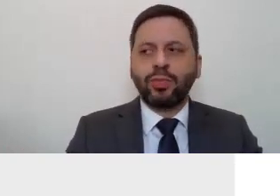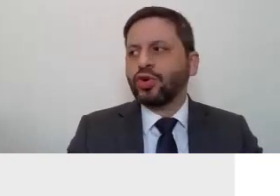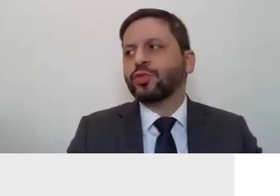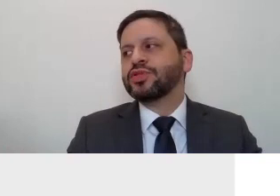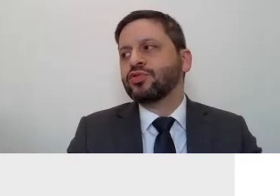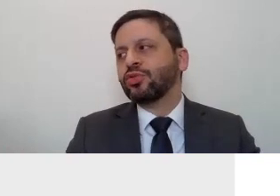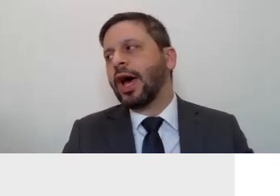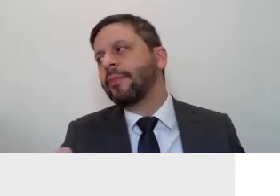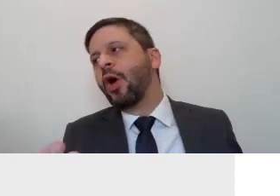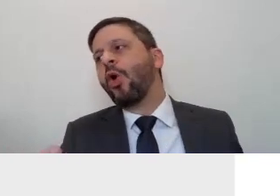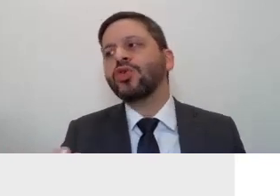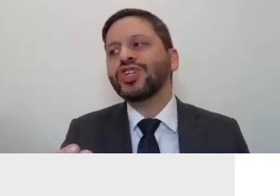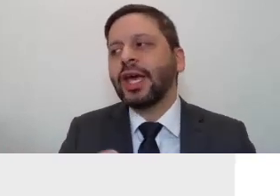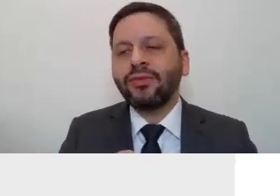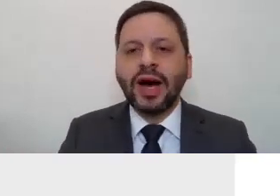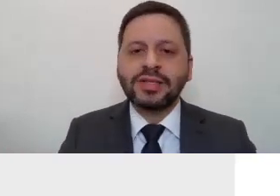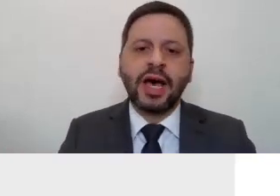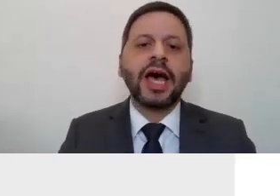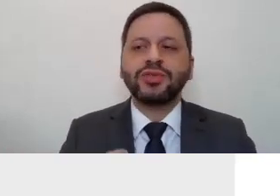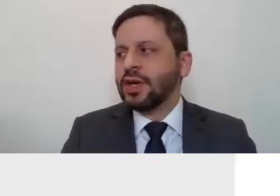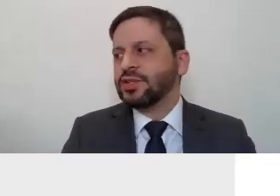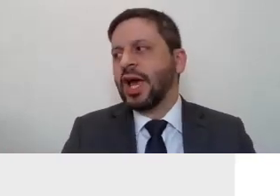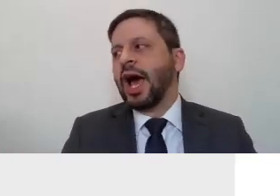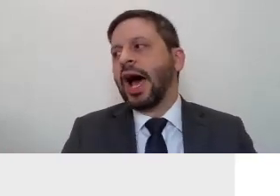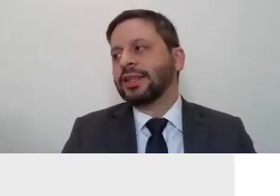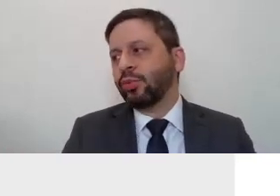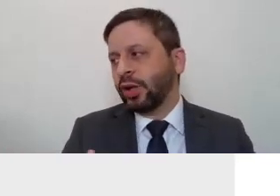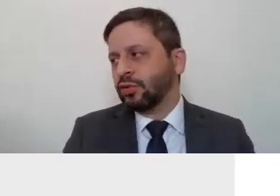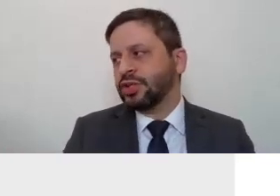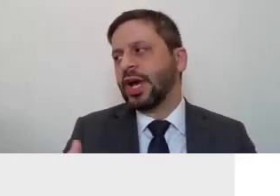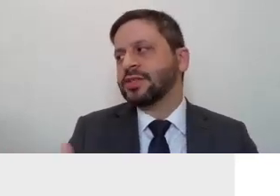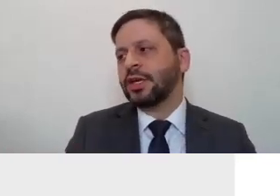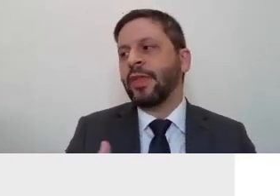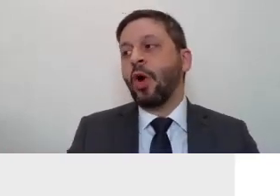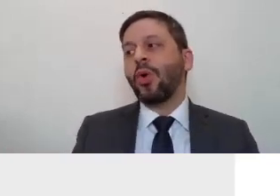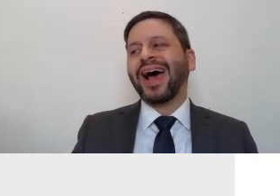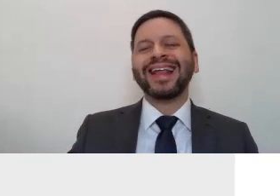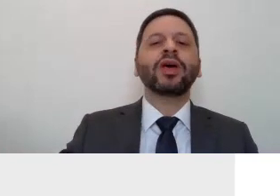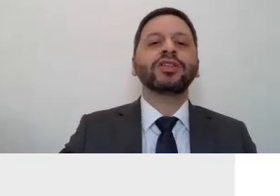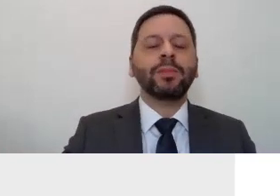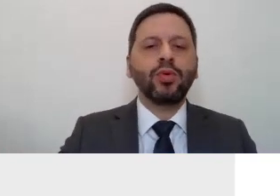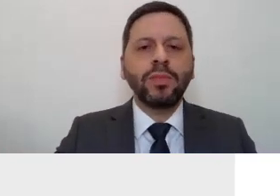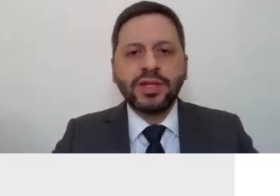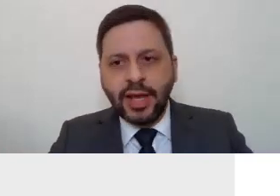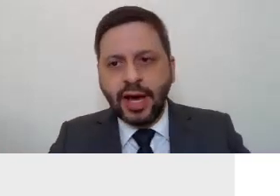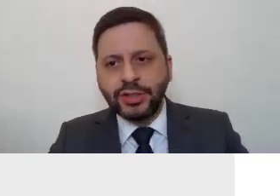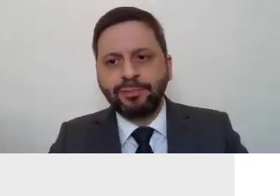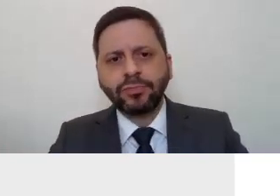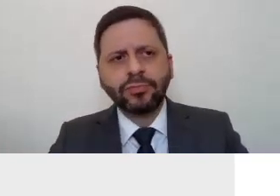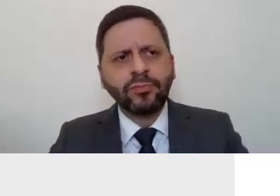livremente disposto por seu titular ou de quem ele faça às vezes, atribuindo-lhes, assim, o caráter de